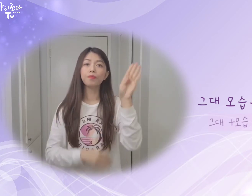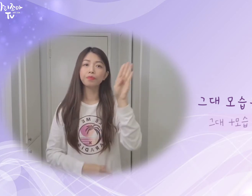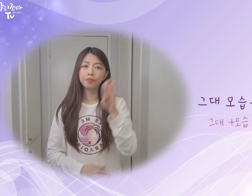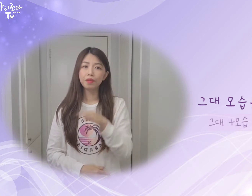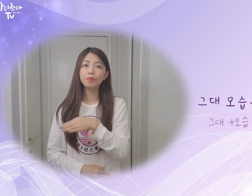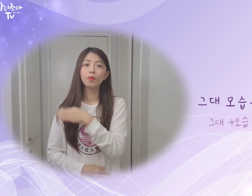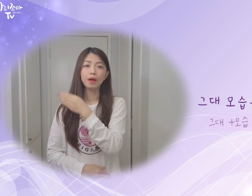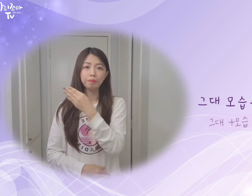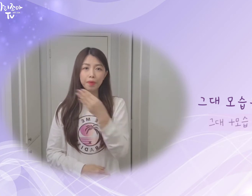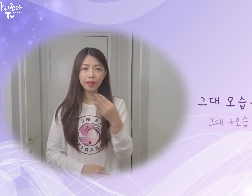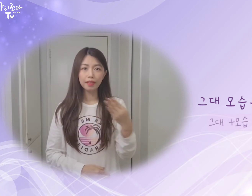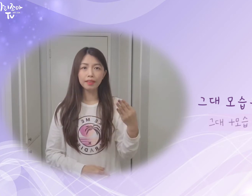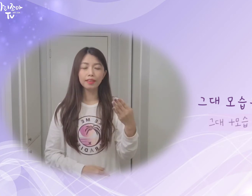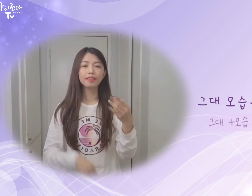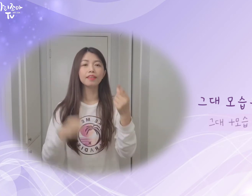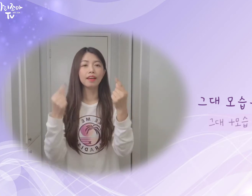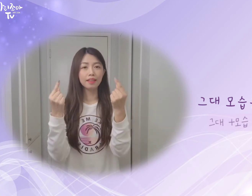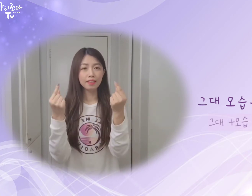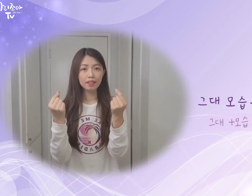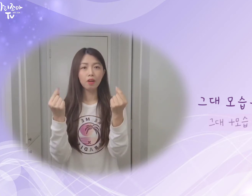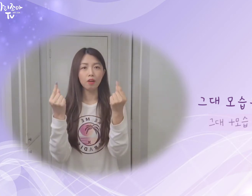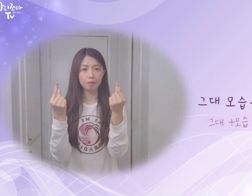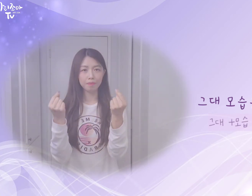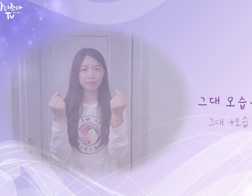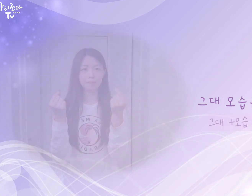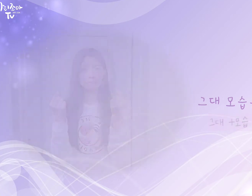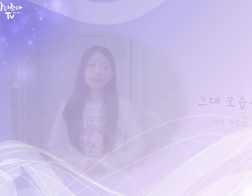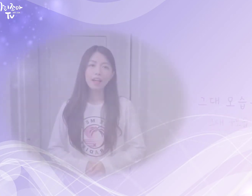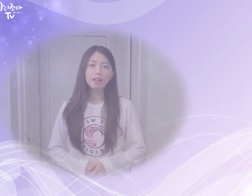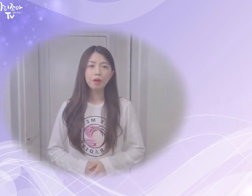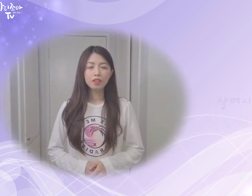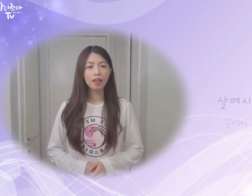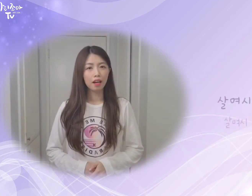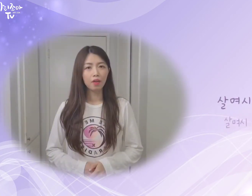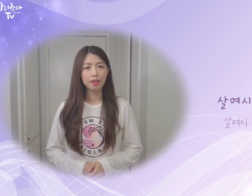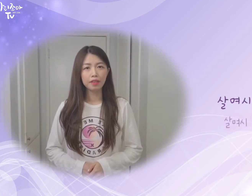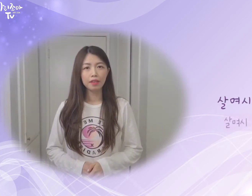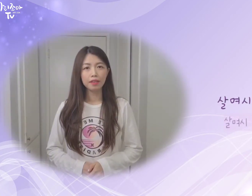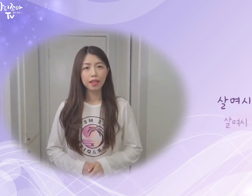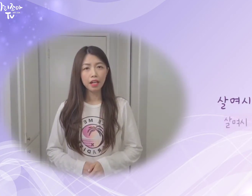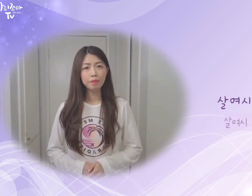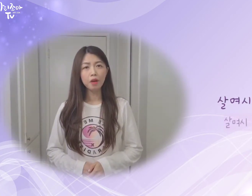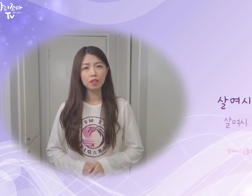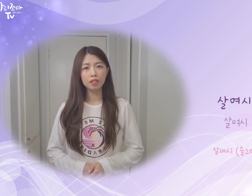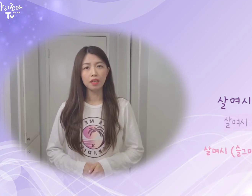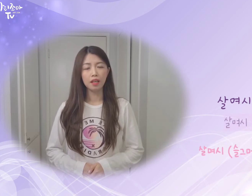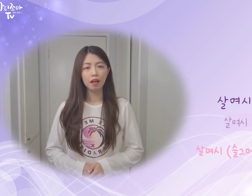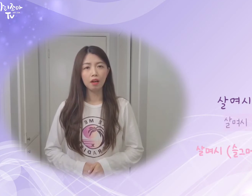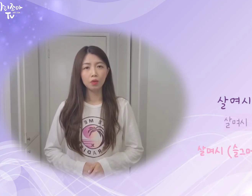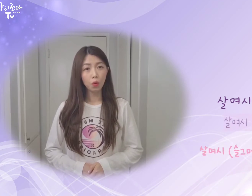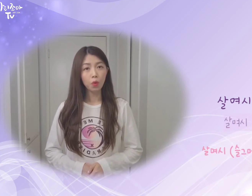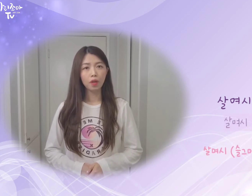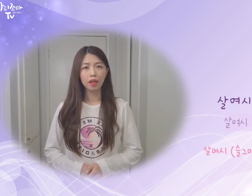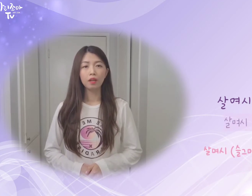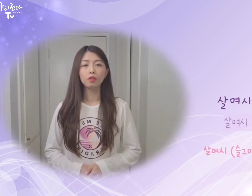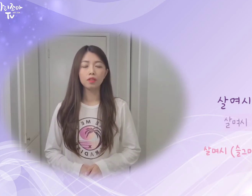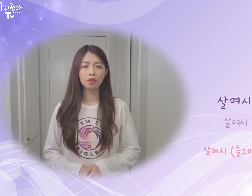보랏빛처럼 살며시 다가왔지 살며시 조용히 이런 뜻의